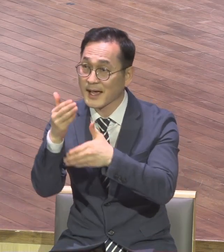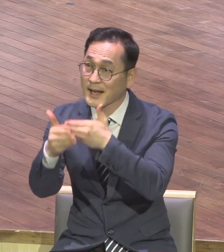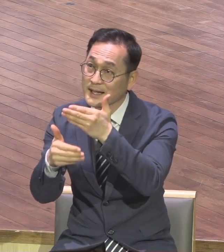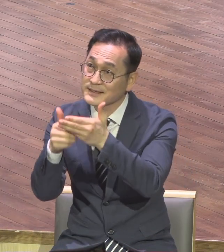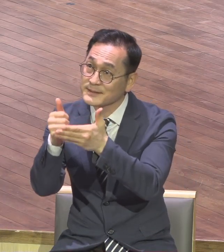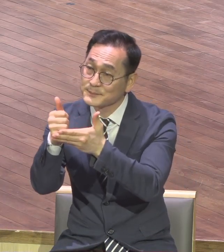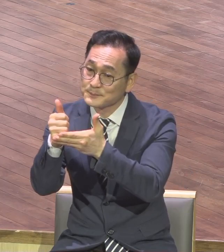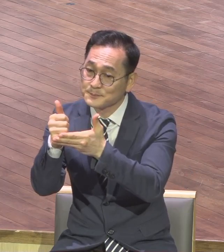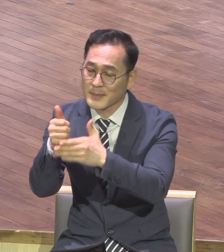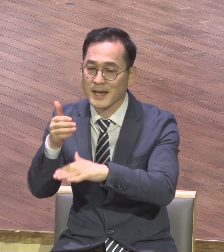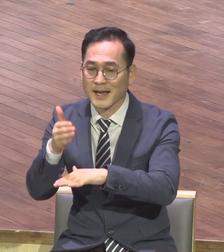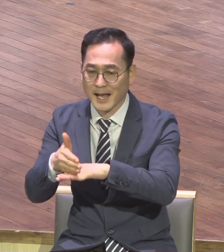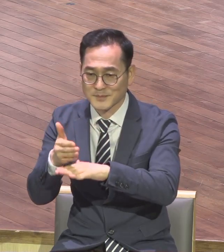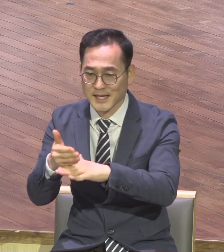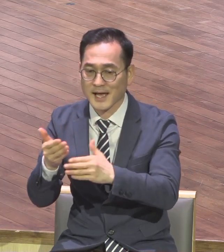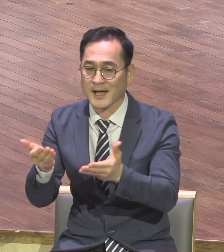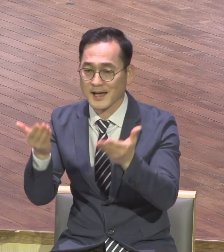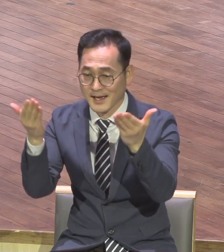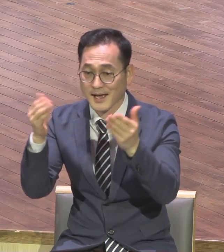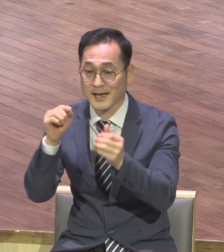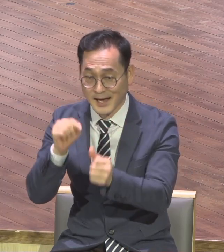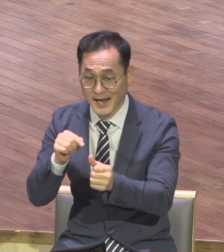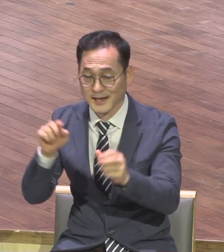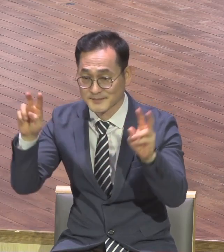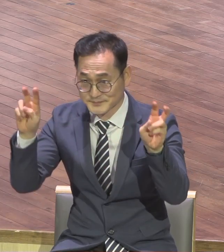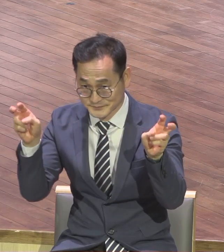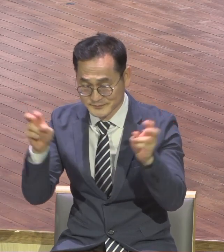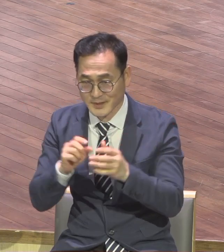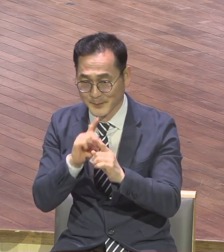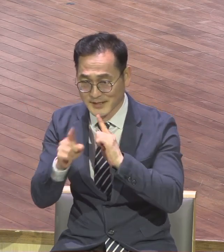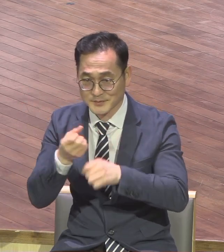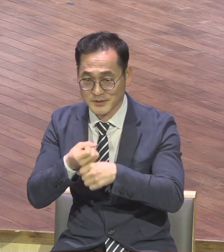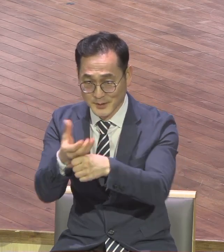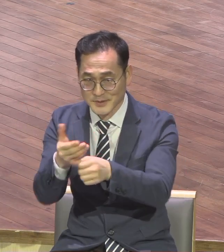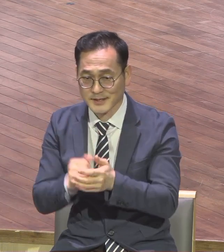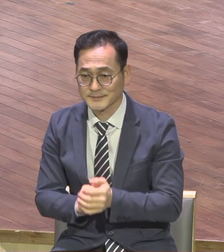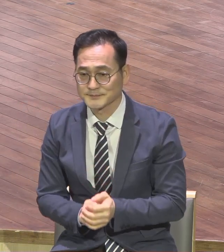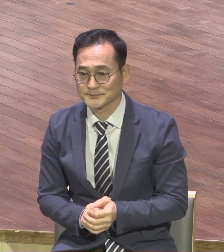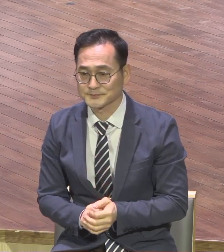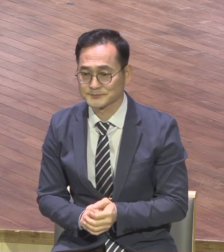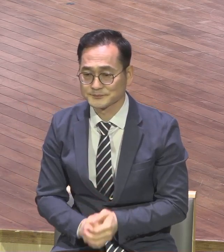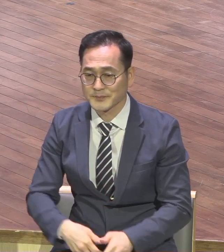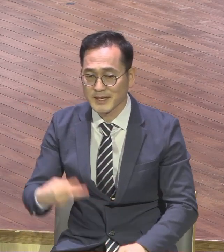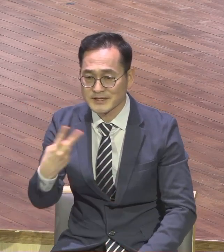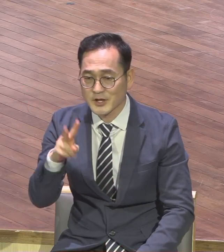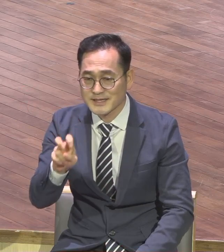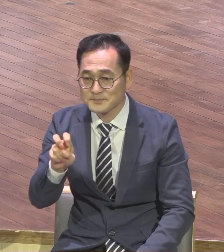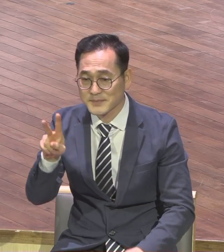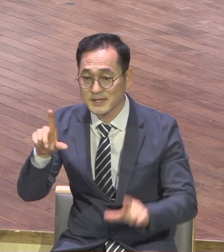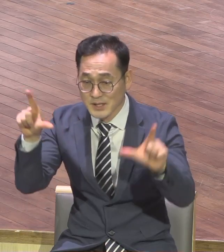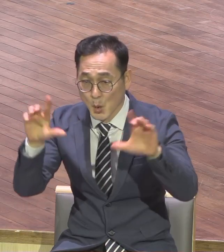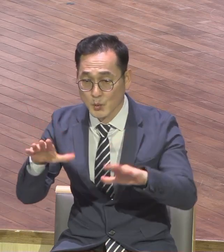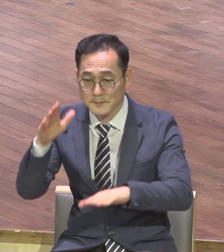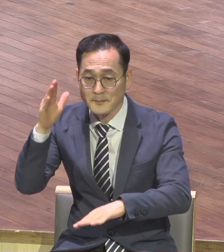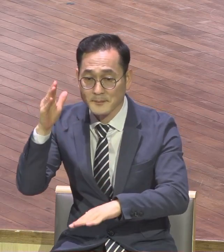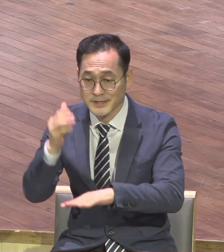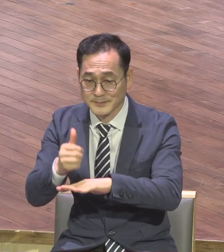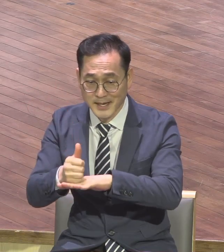제모로 말씀을 드립니다 우리는 지금 2022년 마지막 자락에 와 있습니다